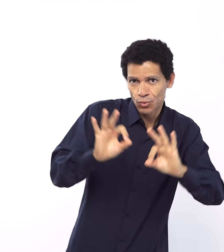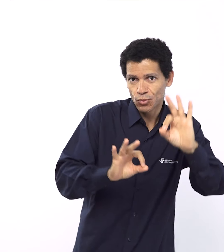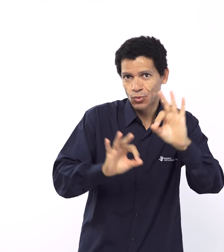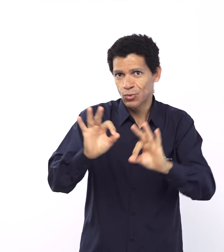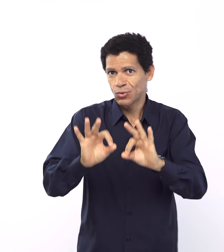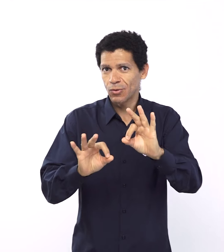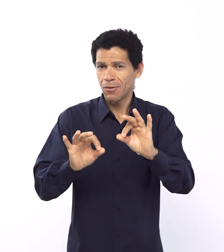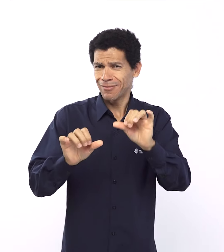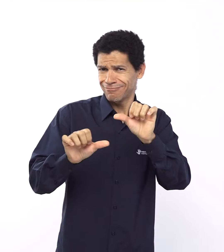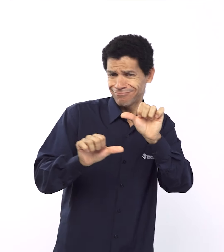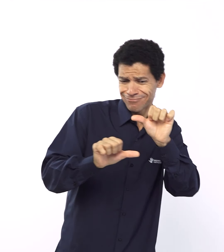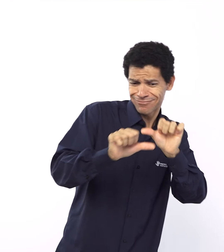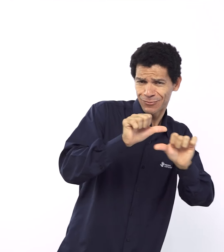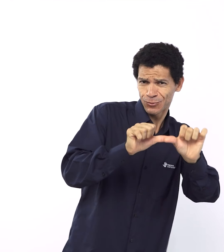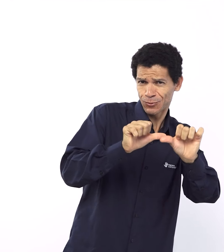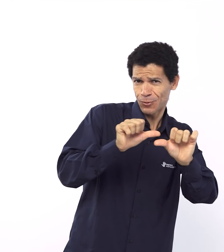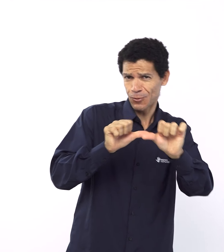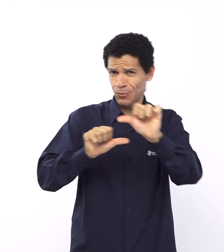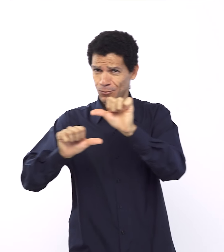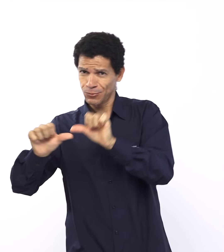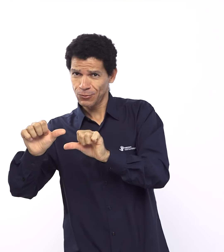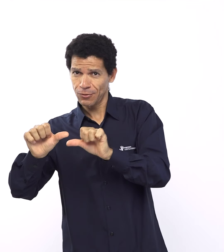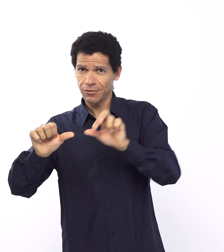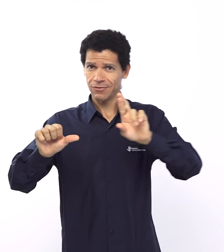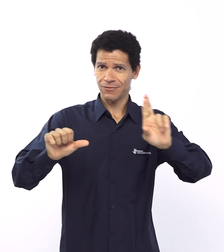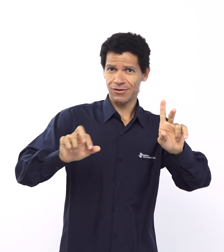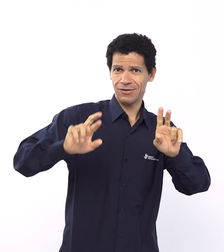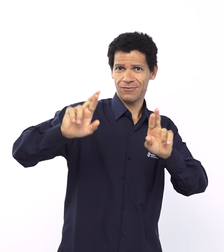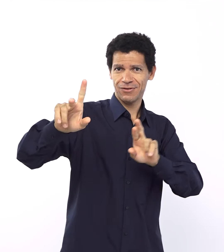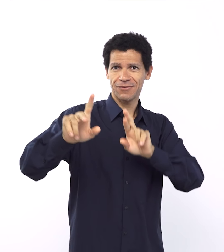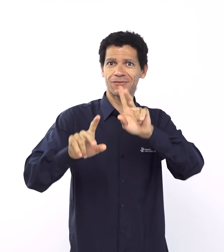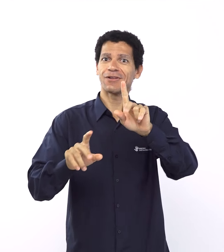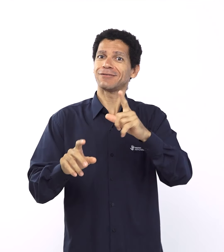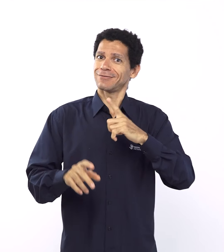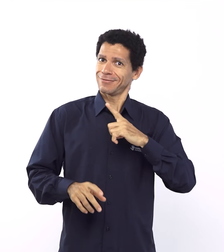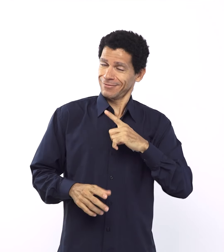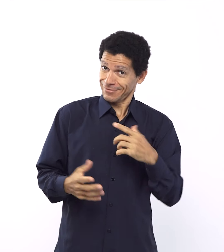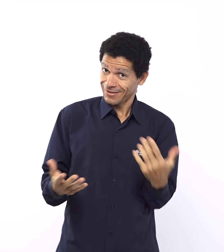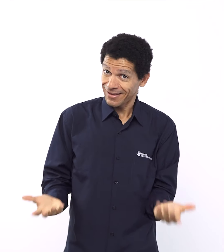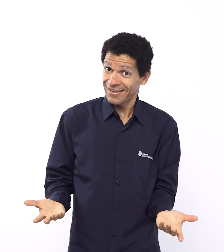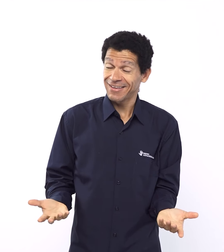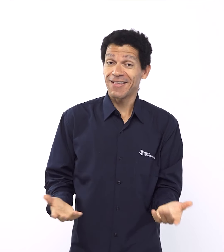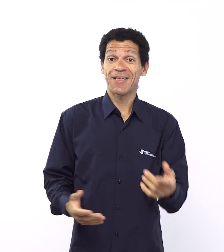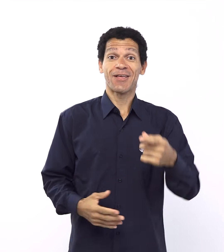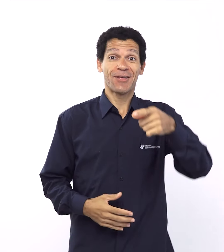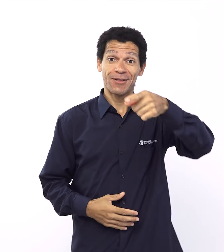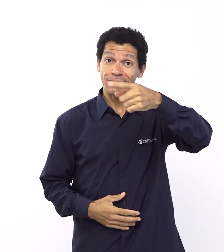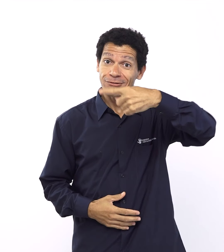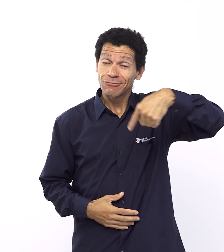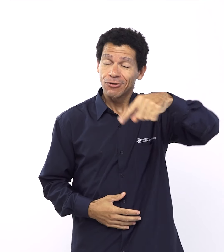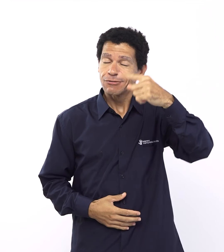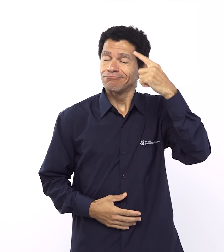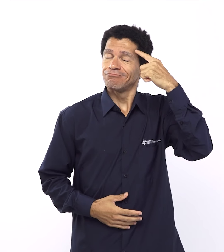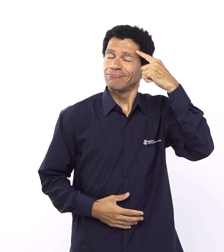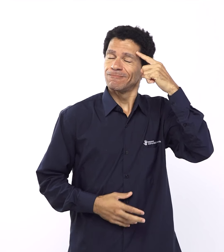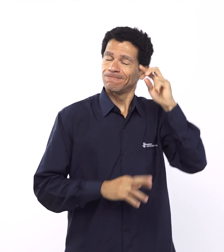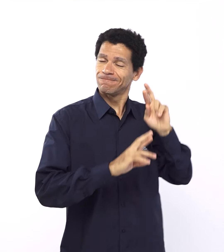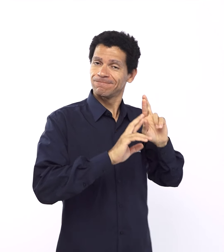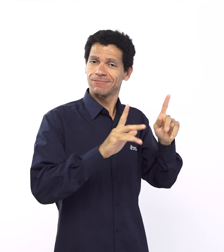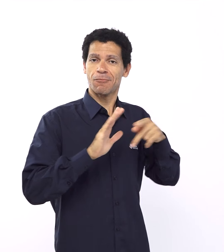coisinha nova, mas um formato diferente também. O nosso programa é gravado e